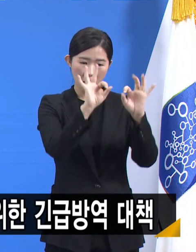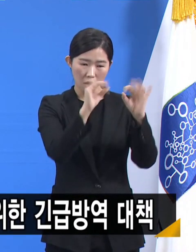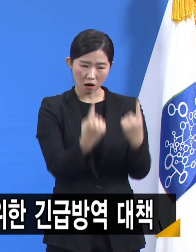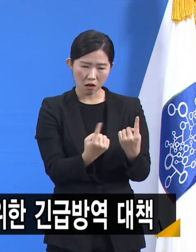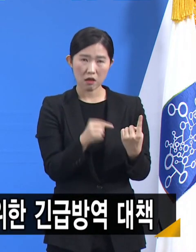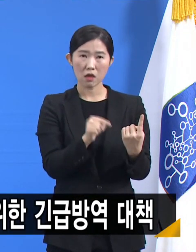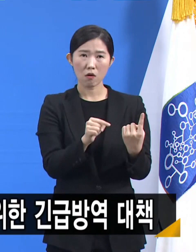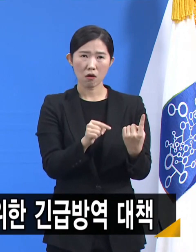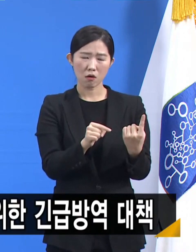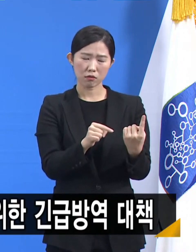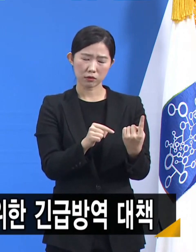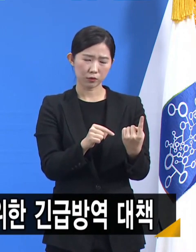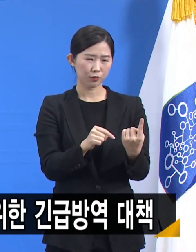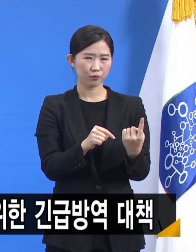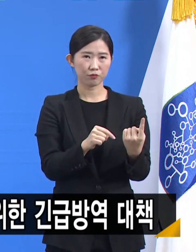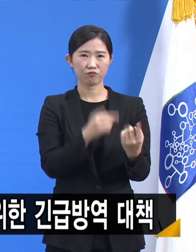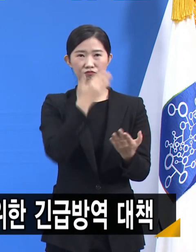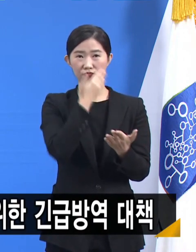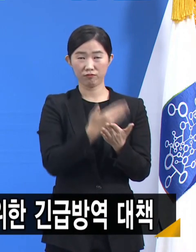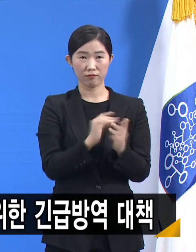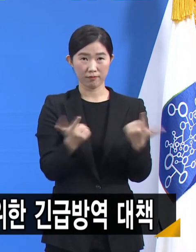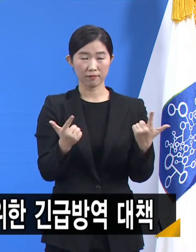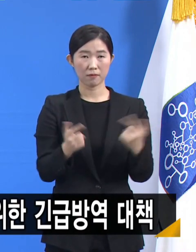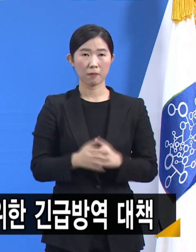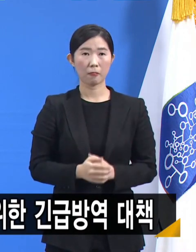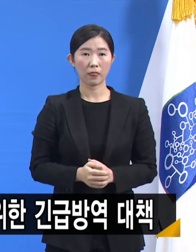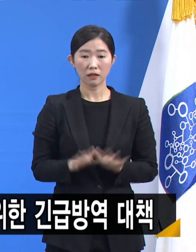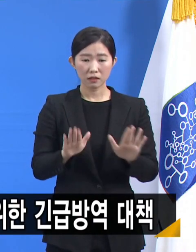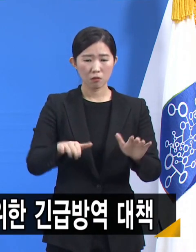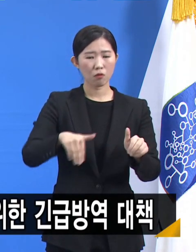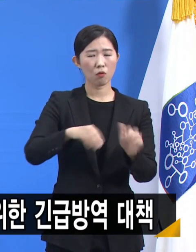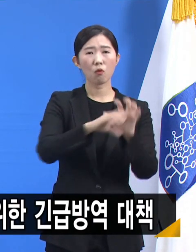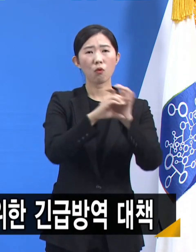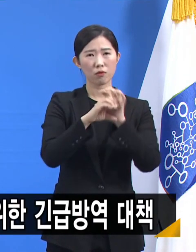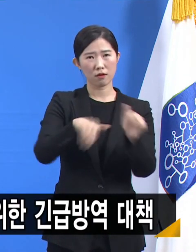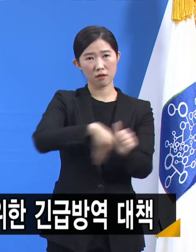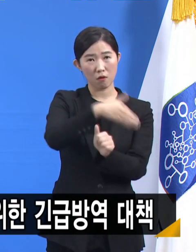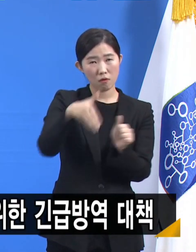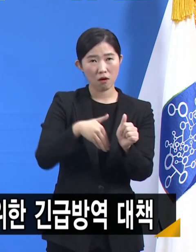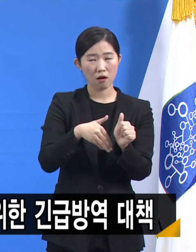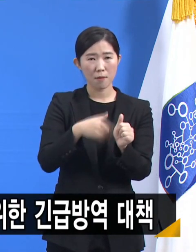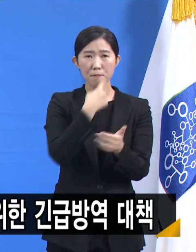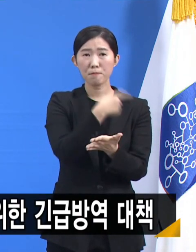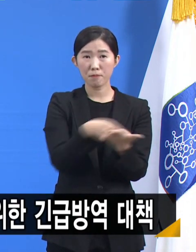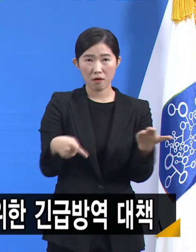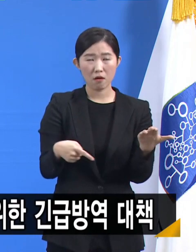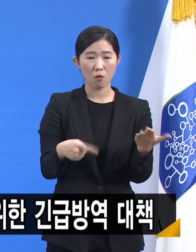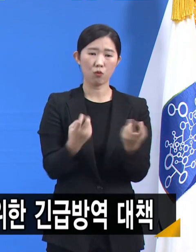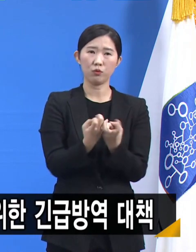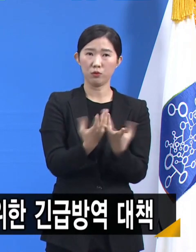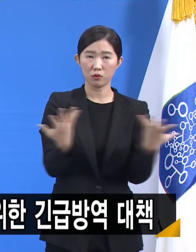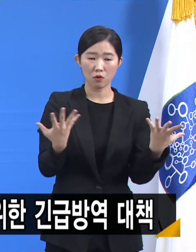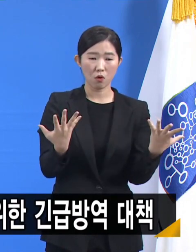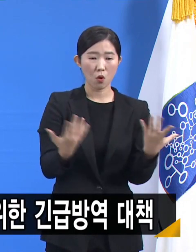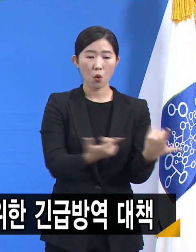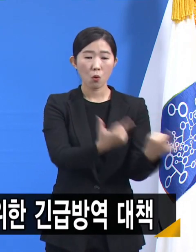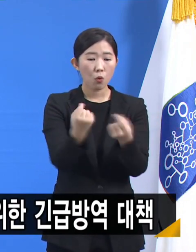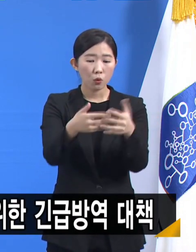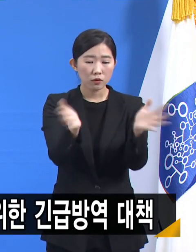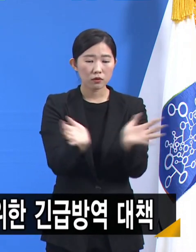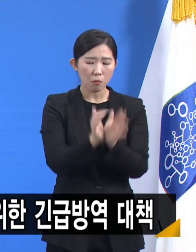않습니다. 불가항력으로 발생한 피해는 공동체 모두가 부담할 일이지 이웃에게